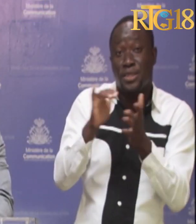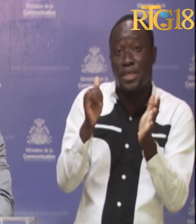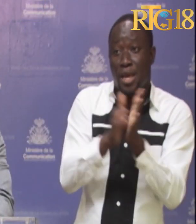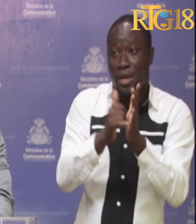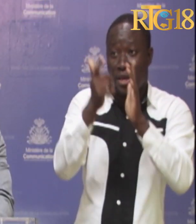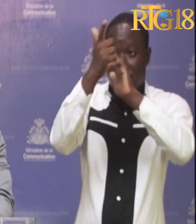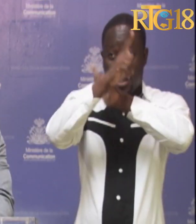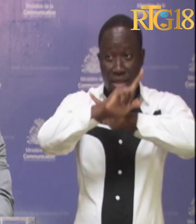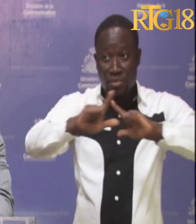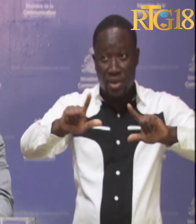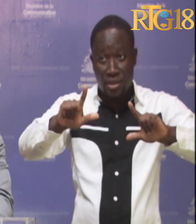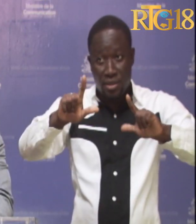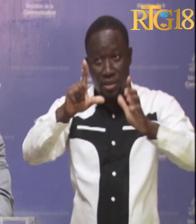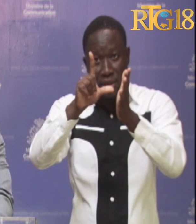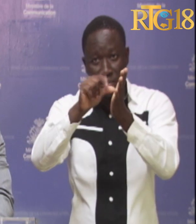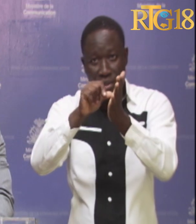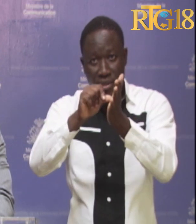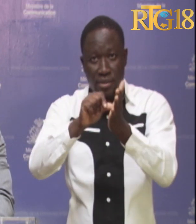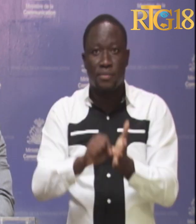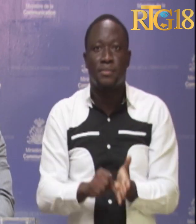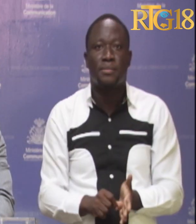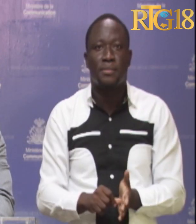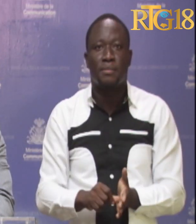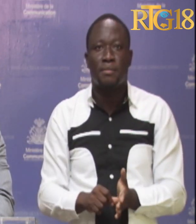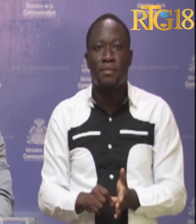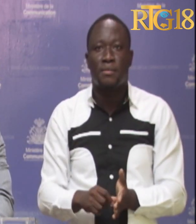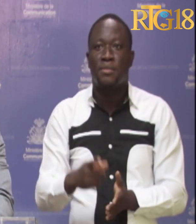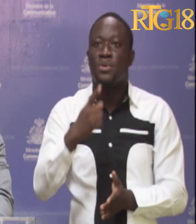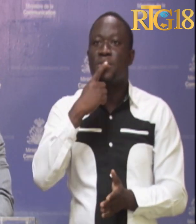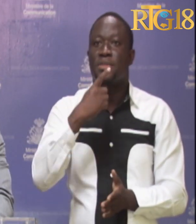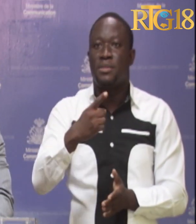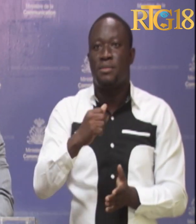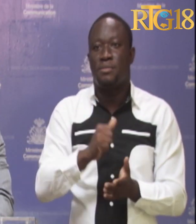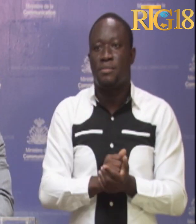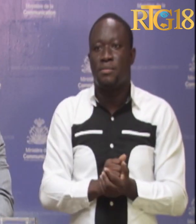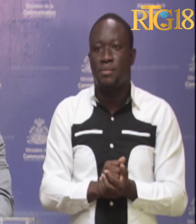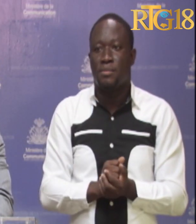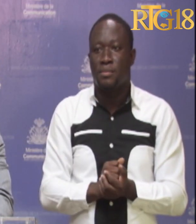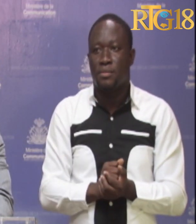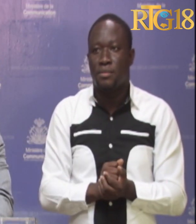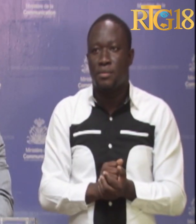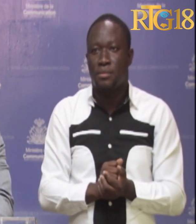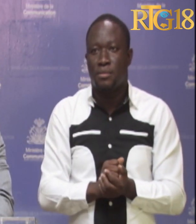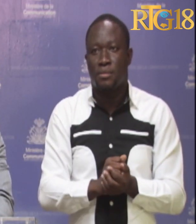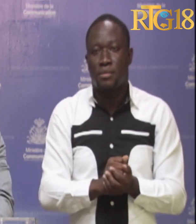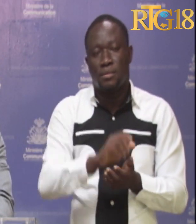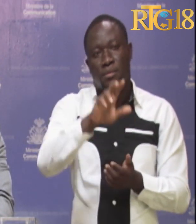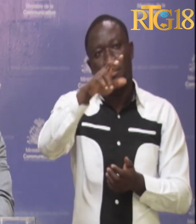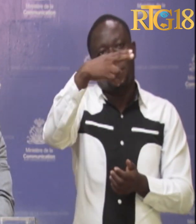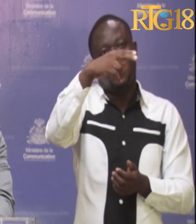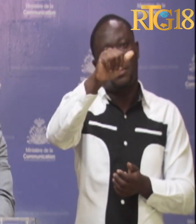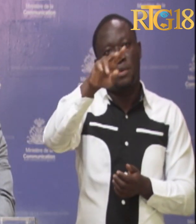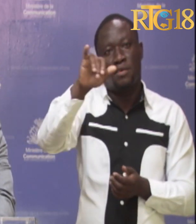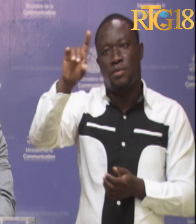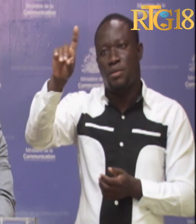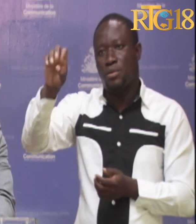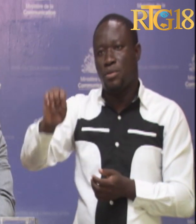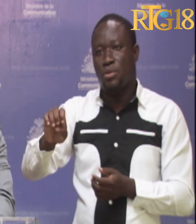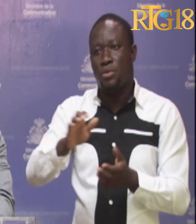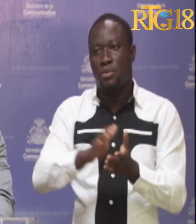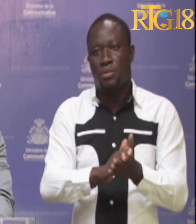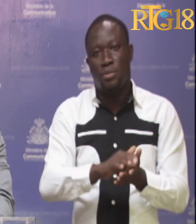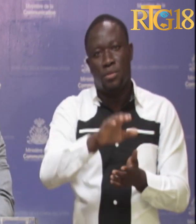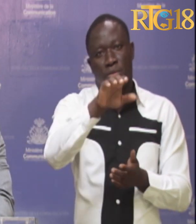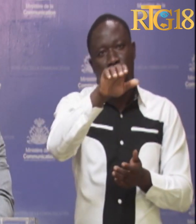la liberté de la presse. Citons pour illustrer les cas de Havid Nouri en Afghanistan, de